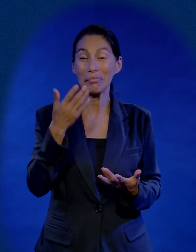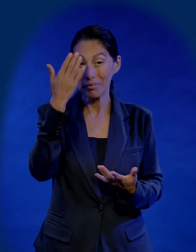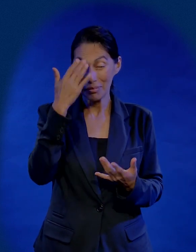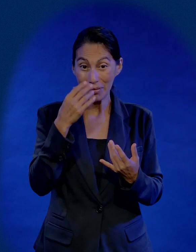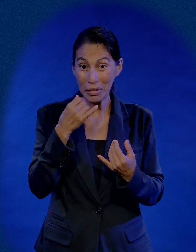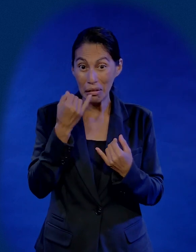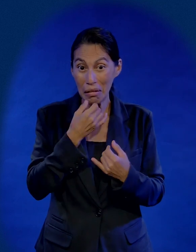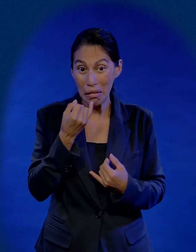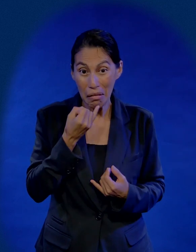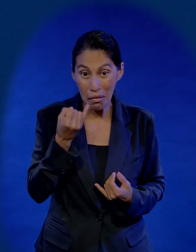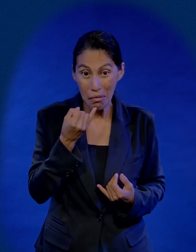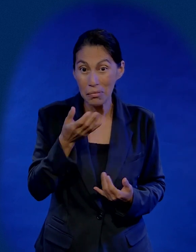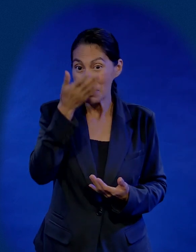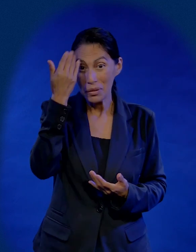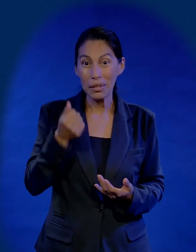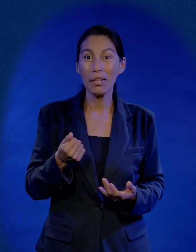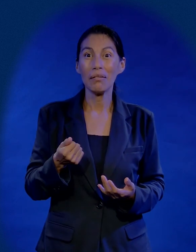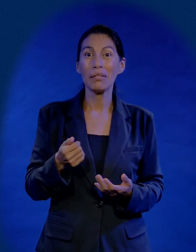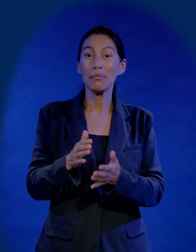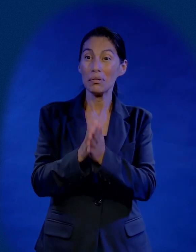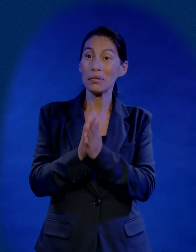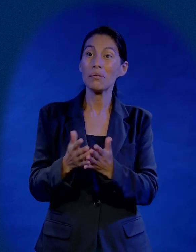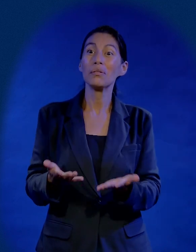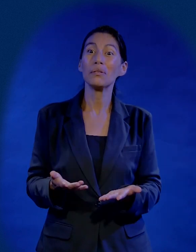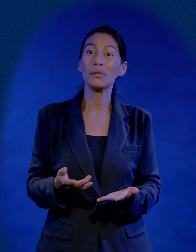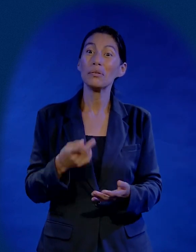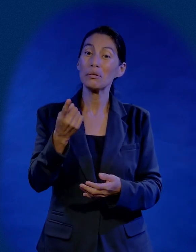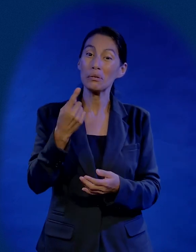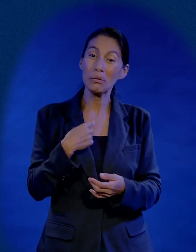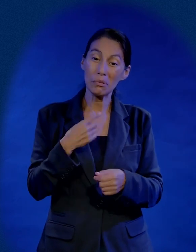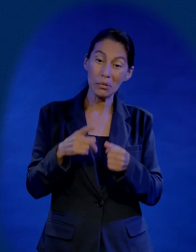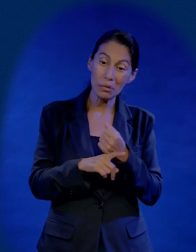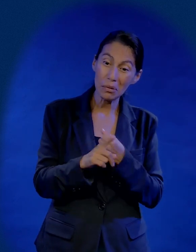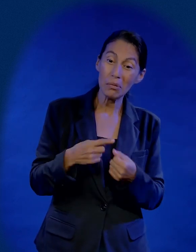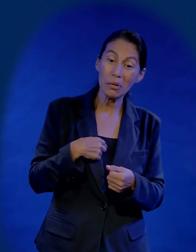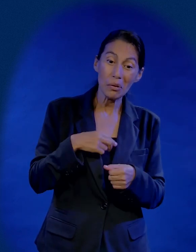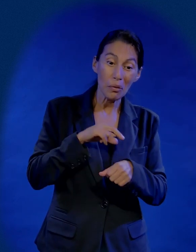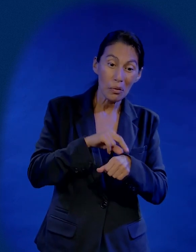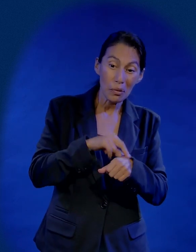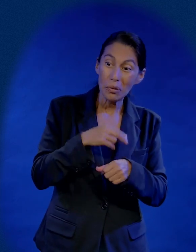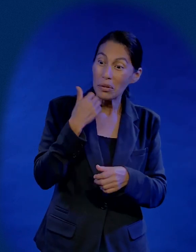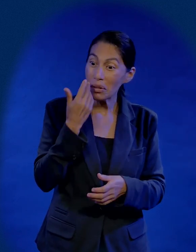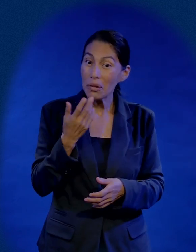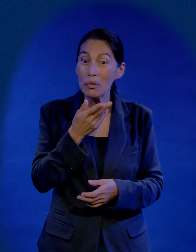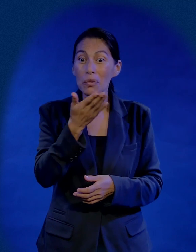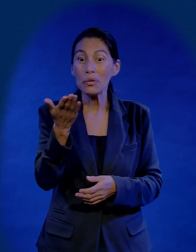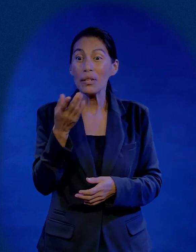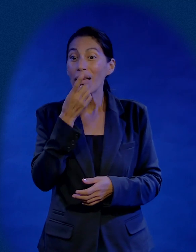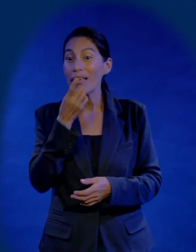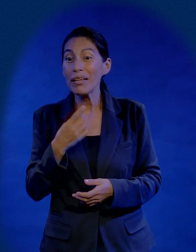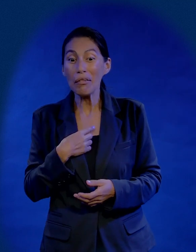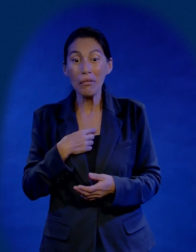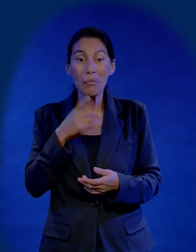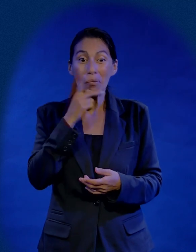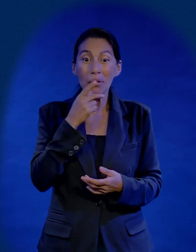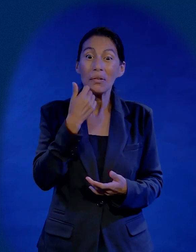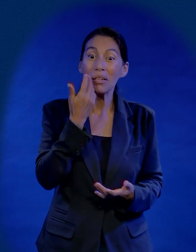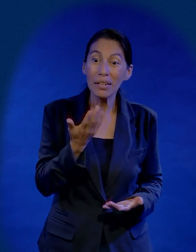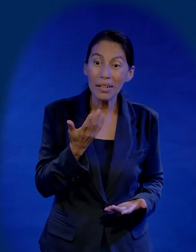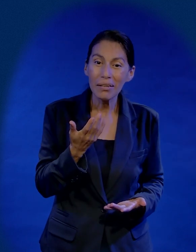yo quería decirle ayúdeme usted ya me metió en problemas yo quiero ser un doctor pero usted dice a través de lo que usted dice siento que